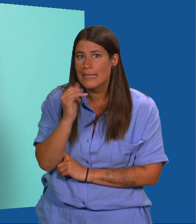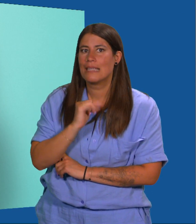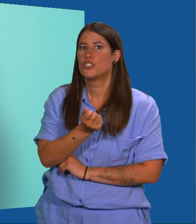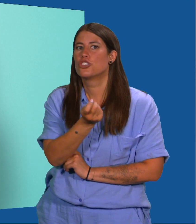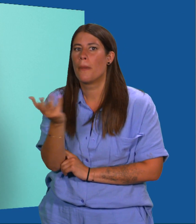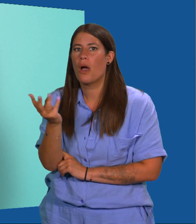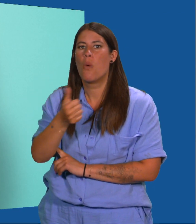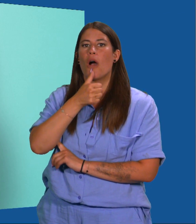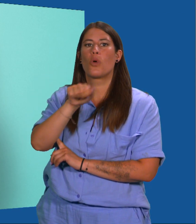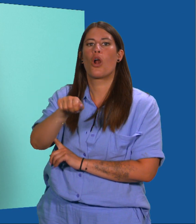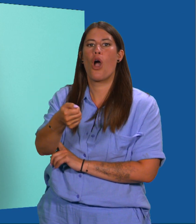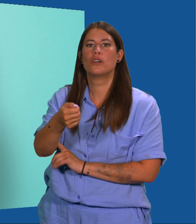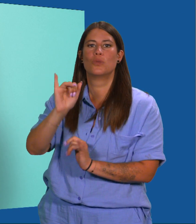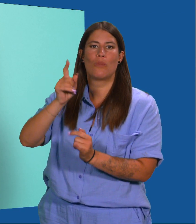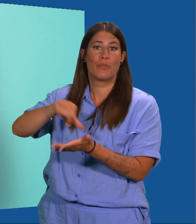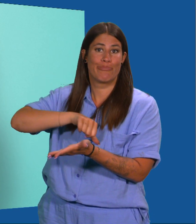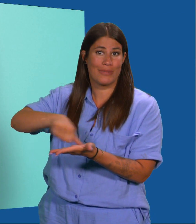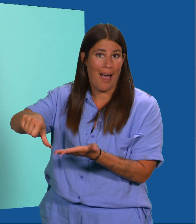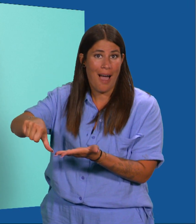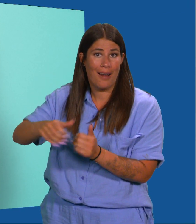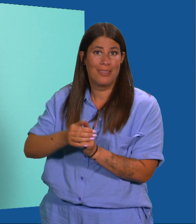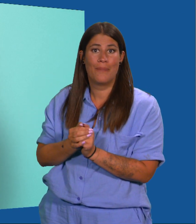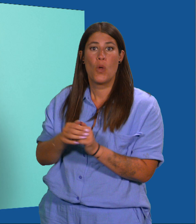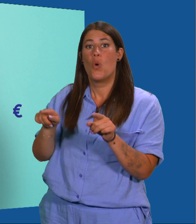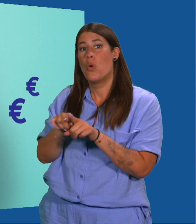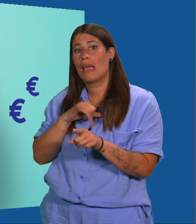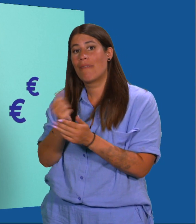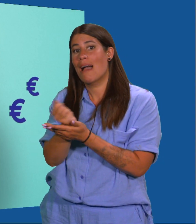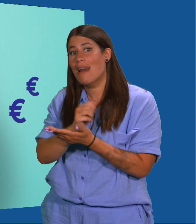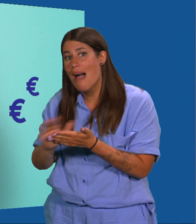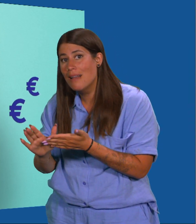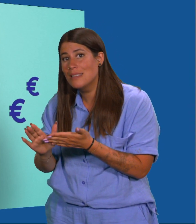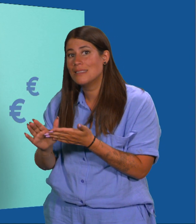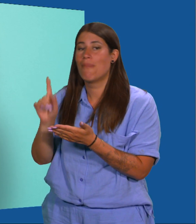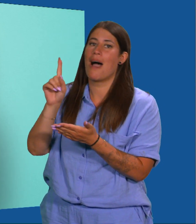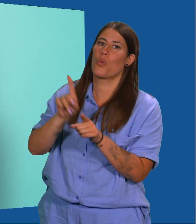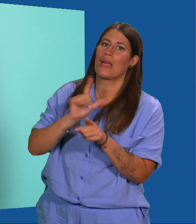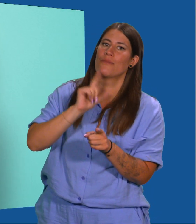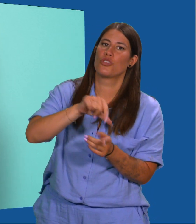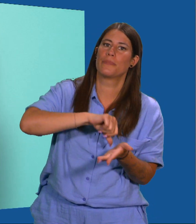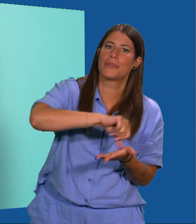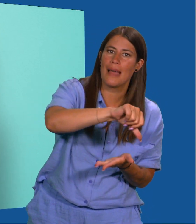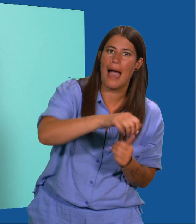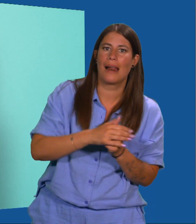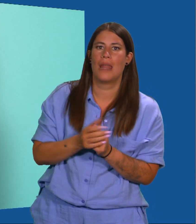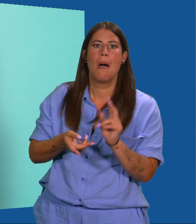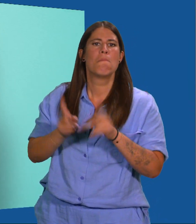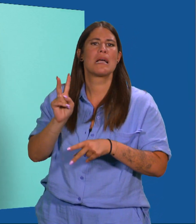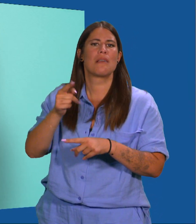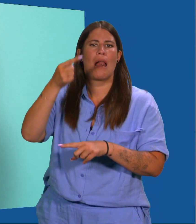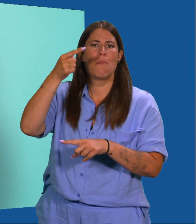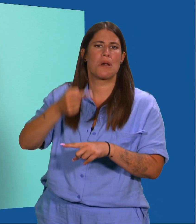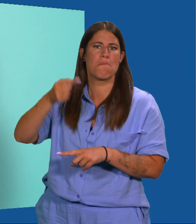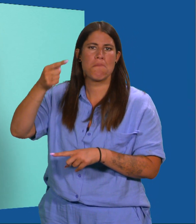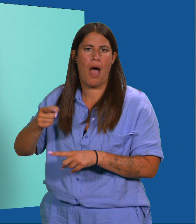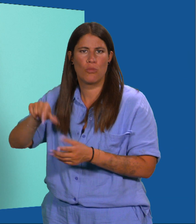zijn betalend of hebben naast de gratis versie ook een betalende versie. Je betaalt dit meestal per maand of